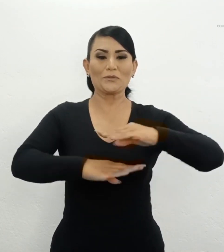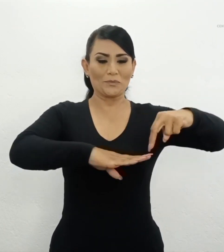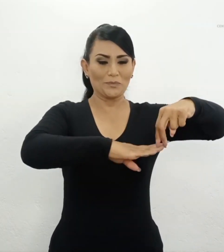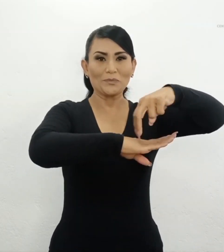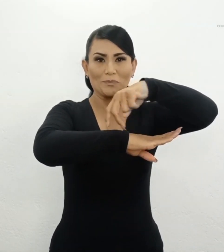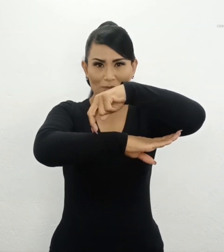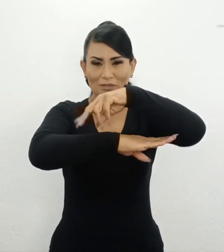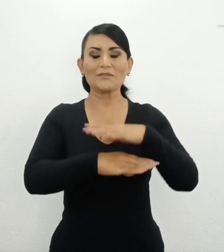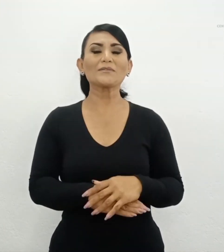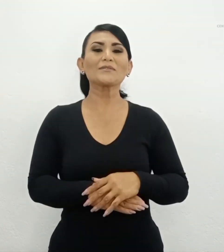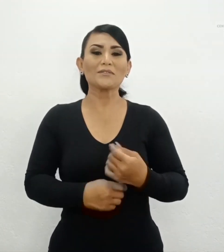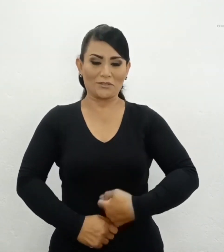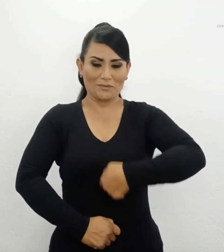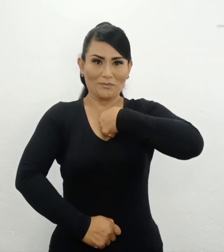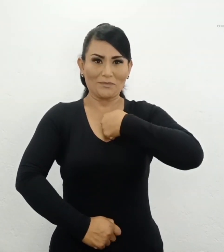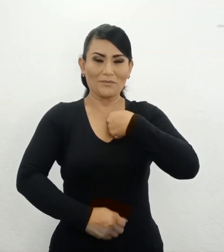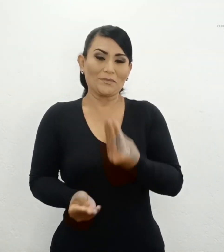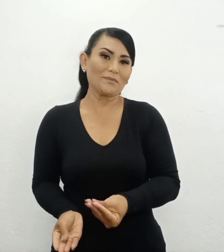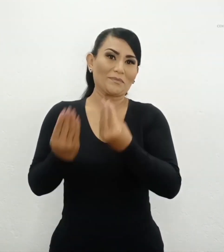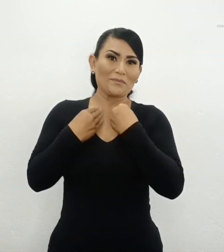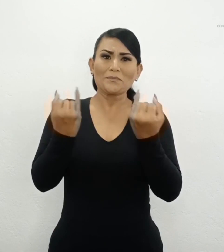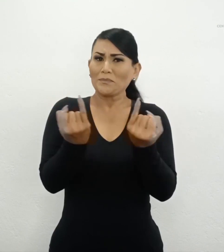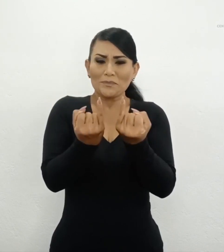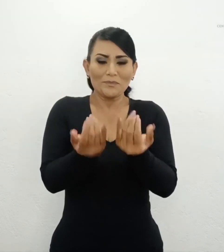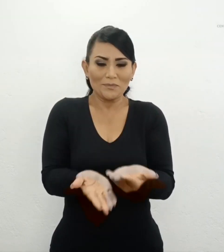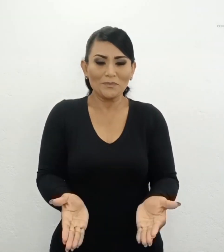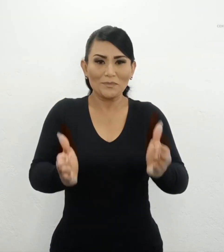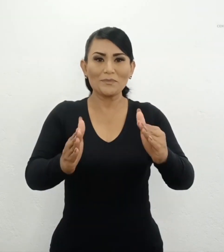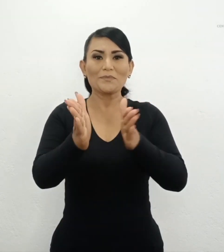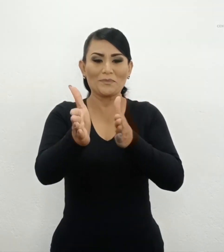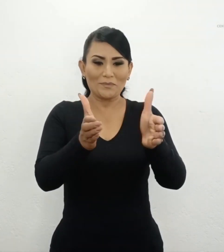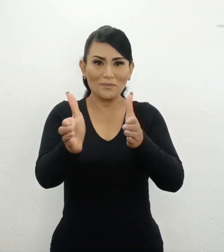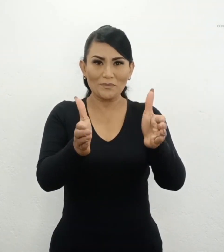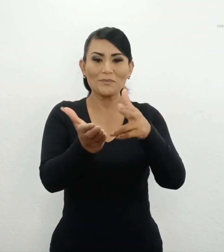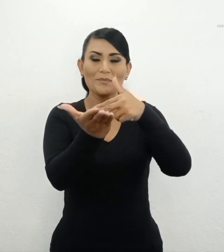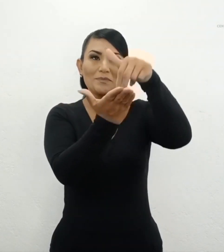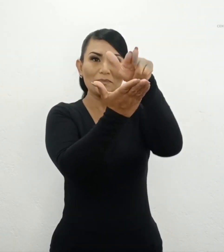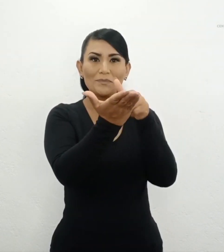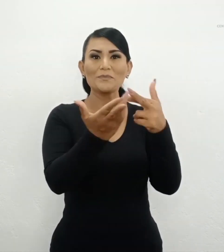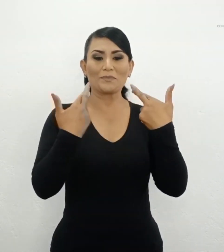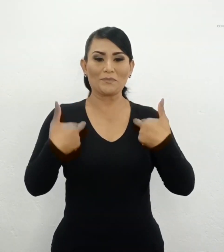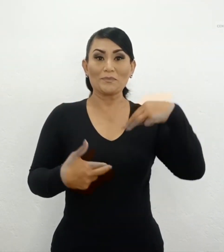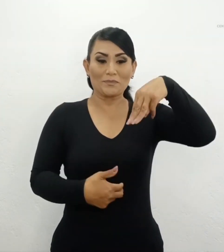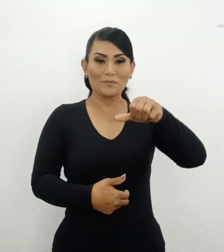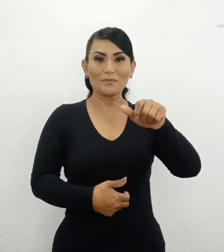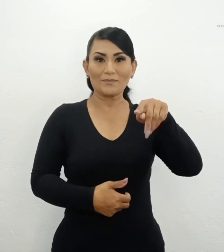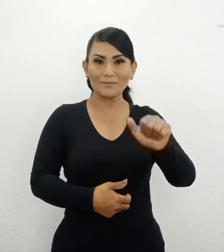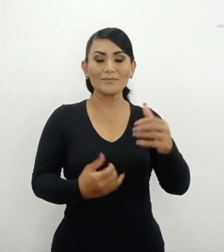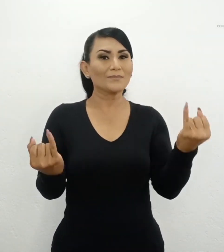chamarras y cobertores También hay cestos, alfarería, pintura, ropa de